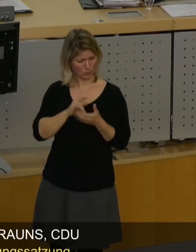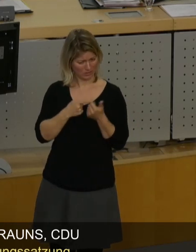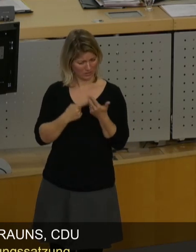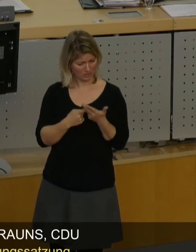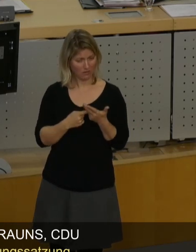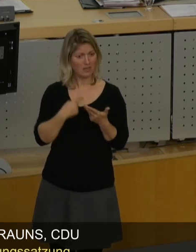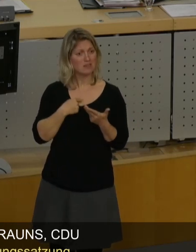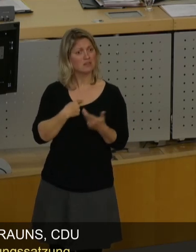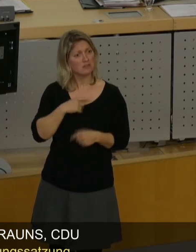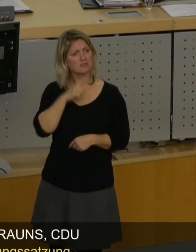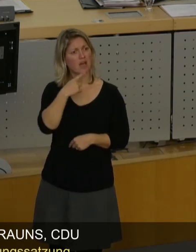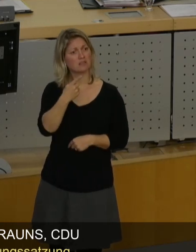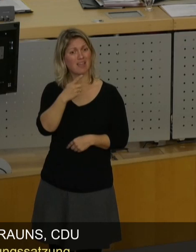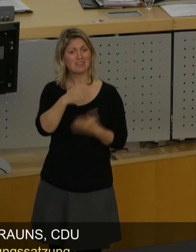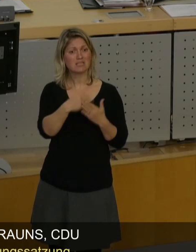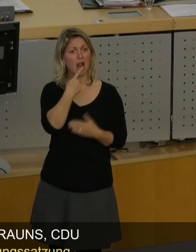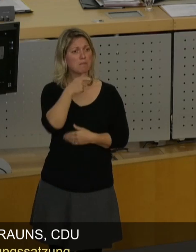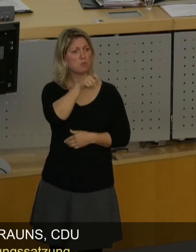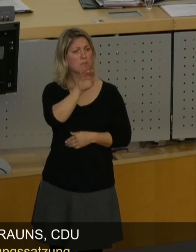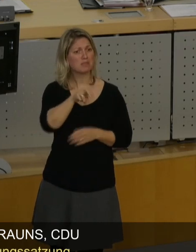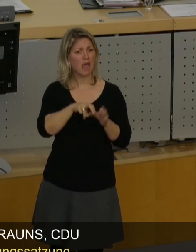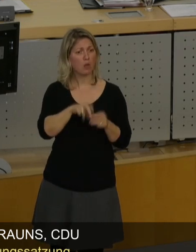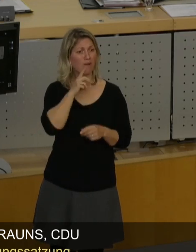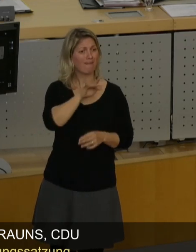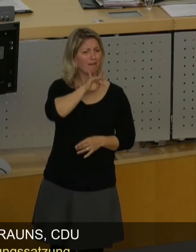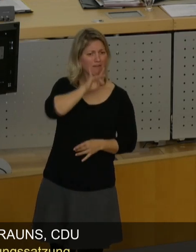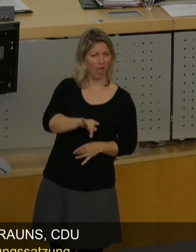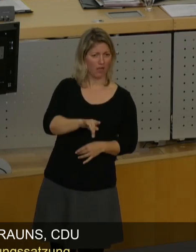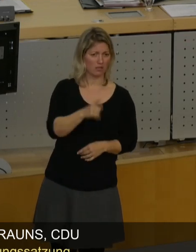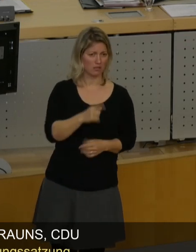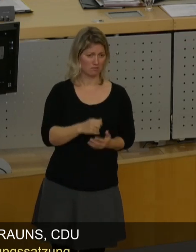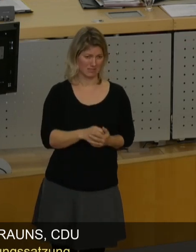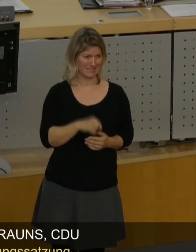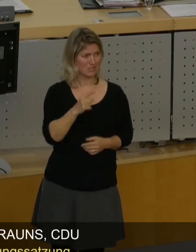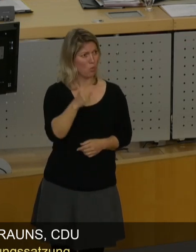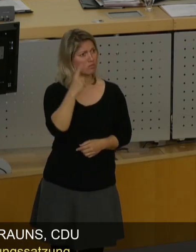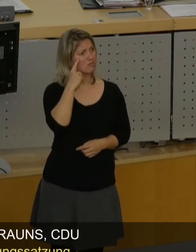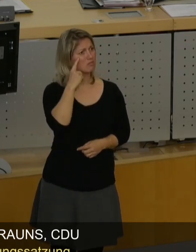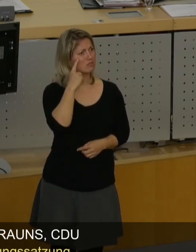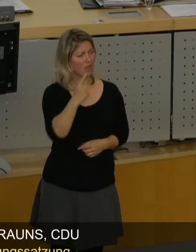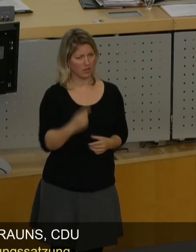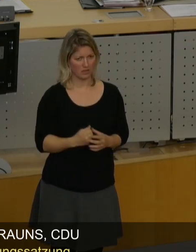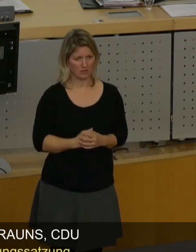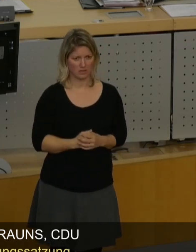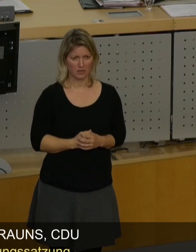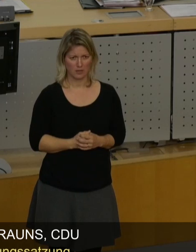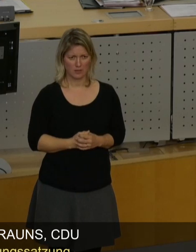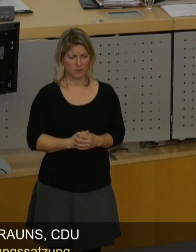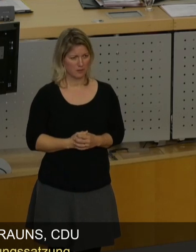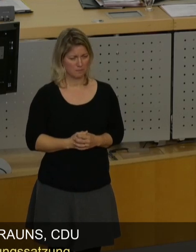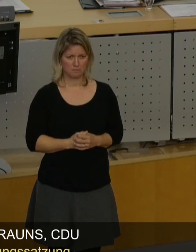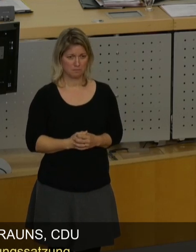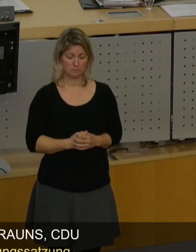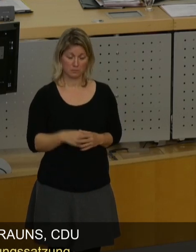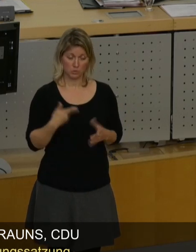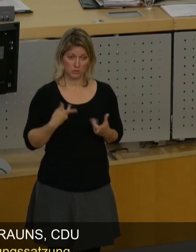gegen Bürgerbeteiligung. Und das ist etwas, dieses Denken, das ist, ich beherrsche